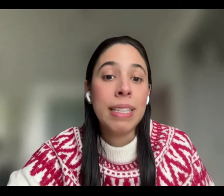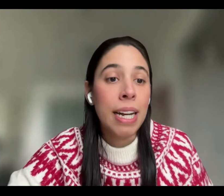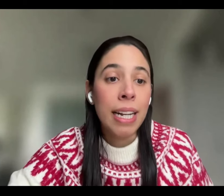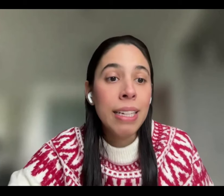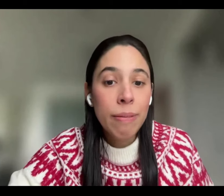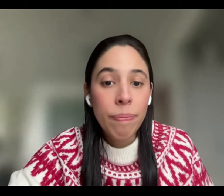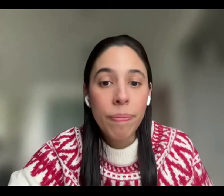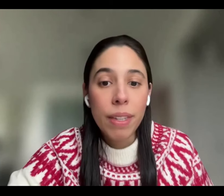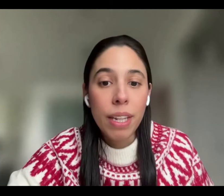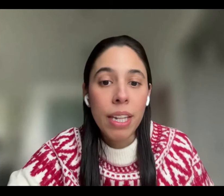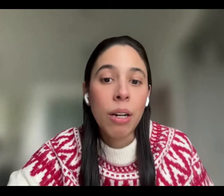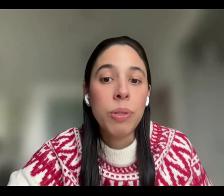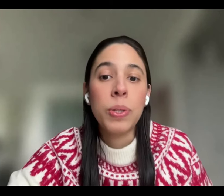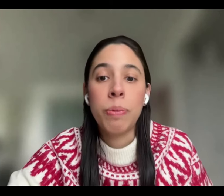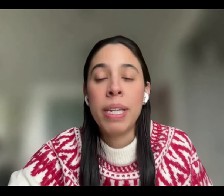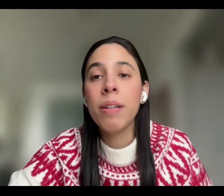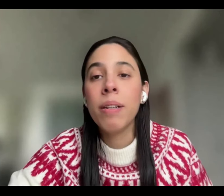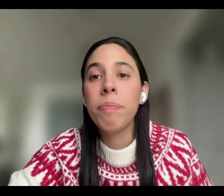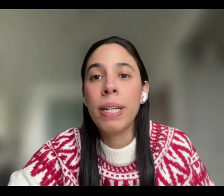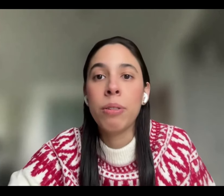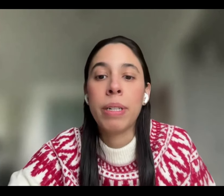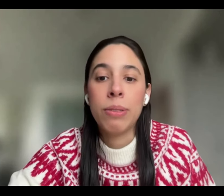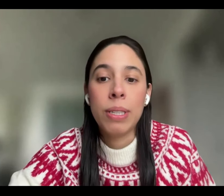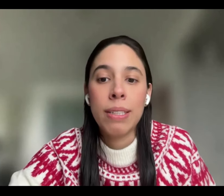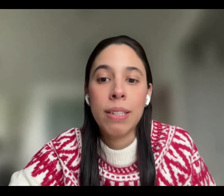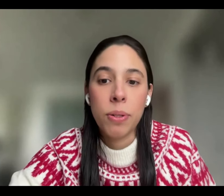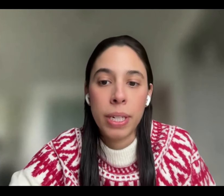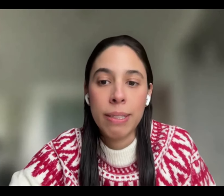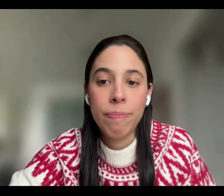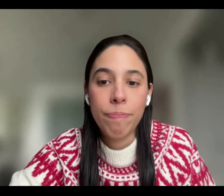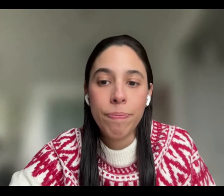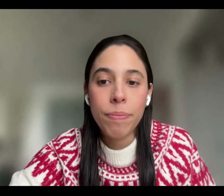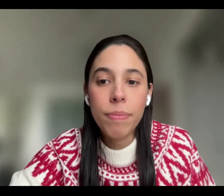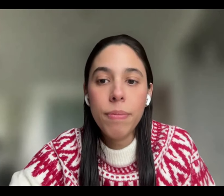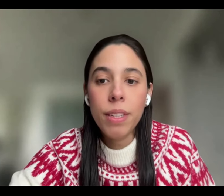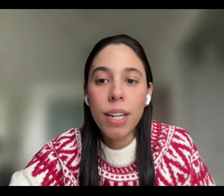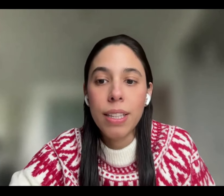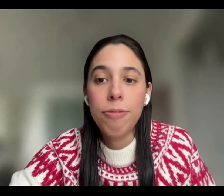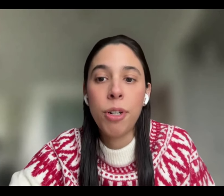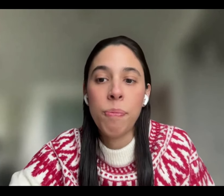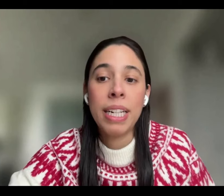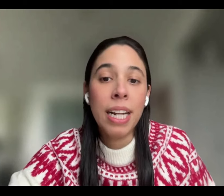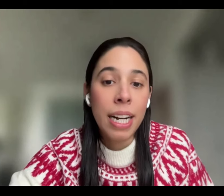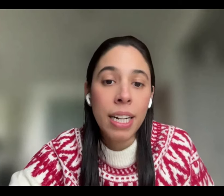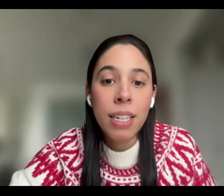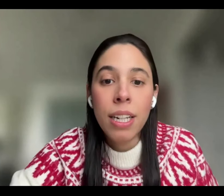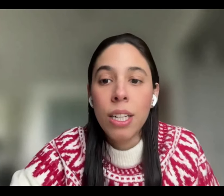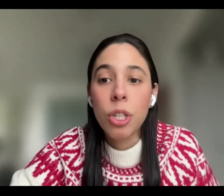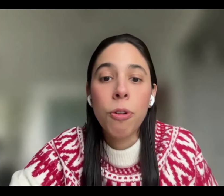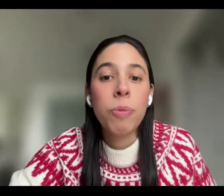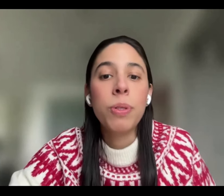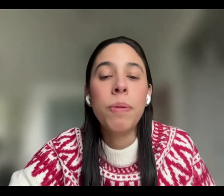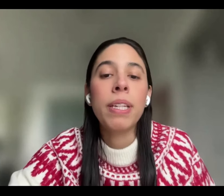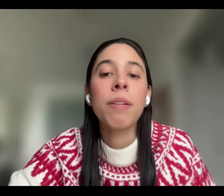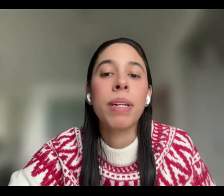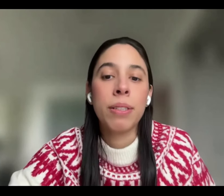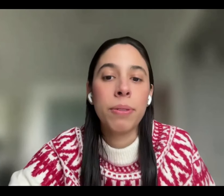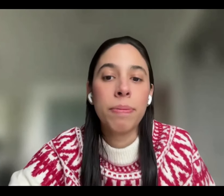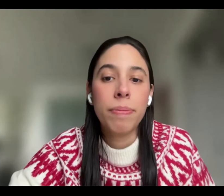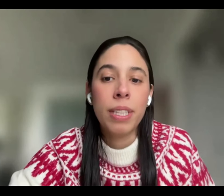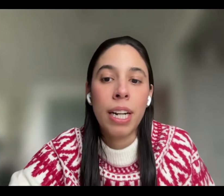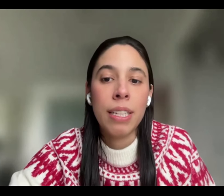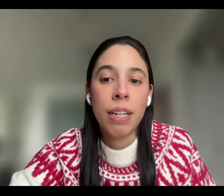facultades mentales y de autonomía para tomar sus decisiones. De forma clara, no vemos